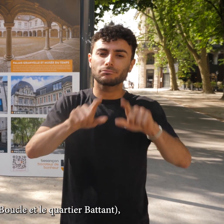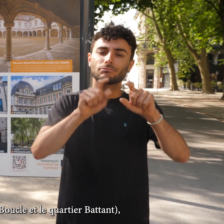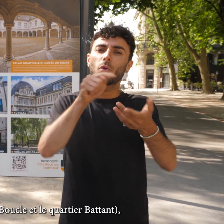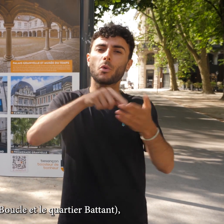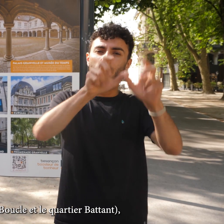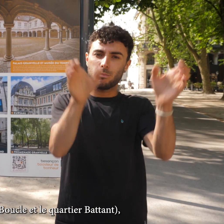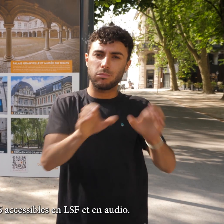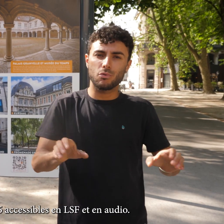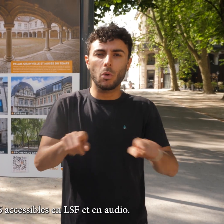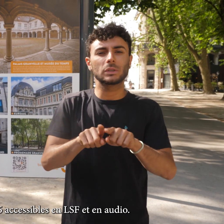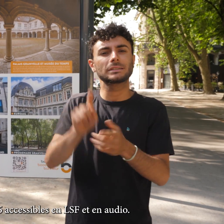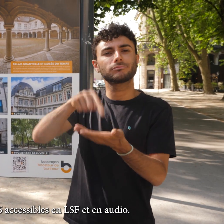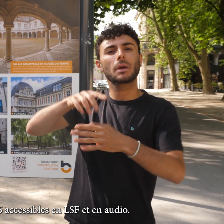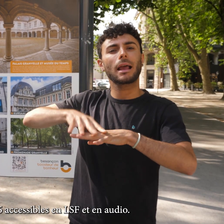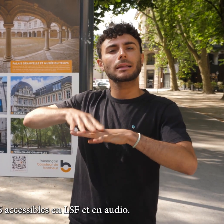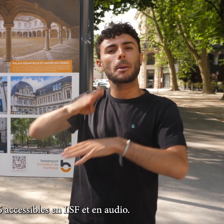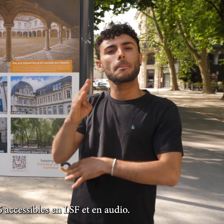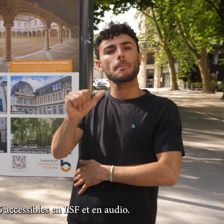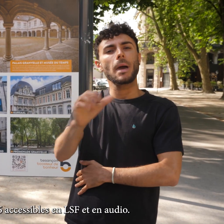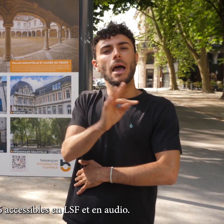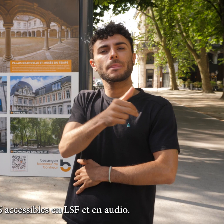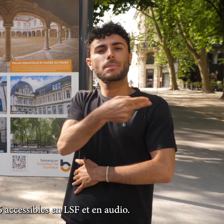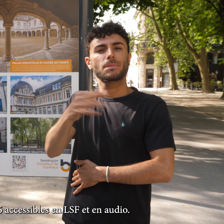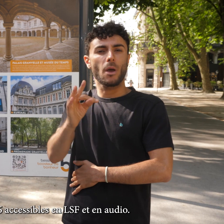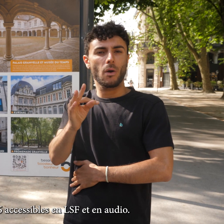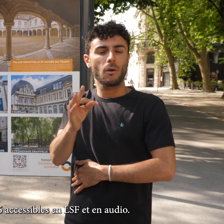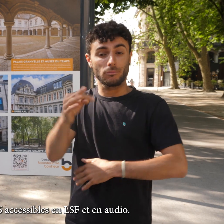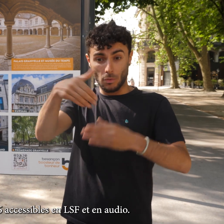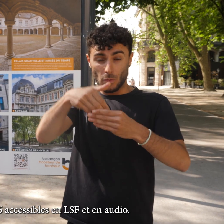dont 6 accessibles en LSF et en audio.